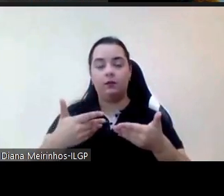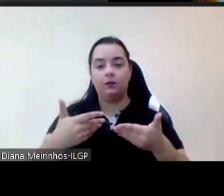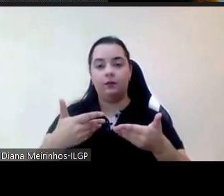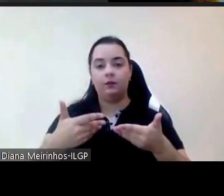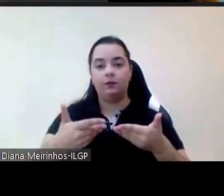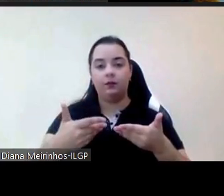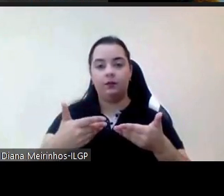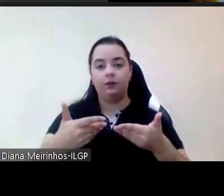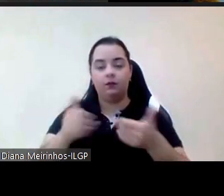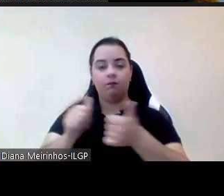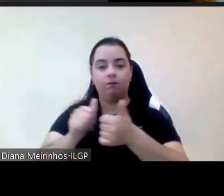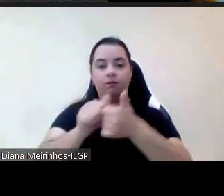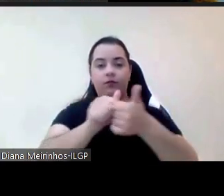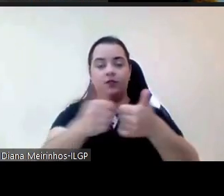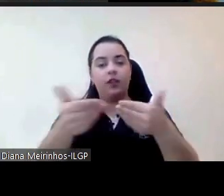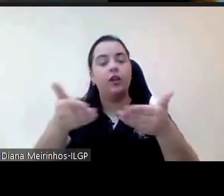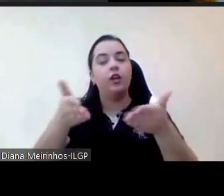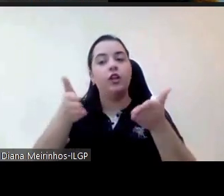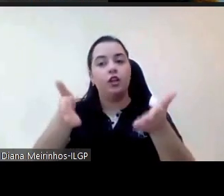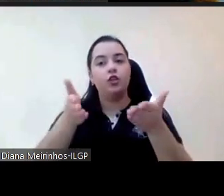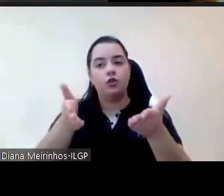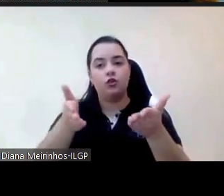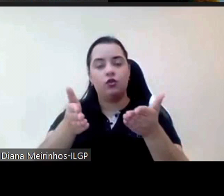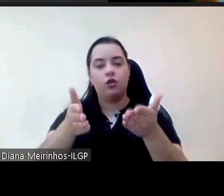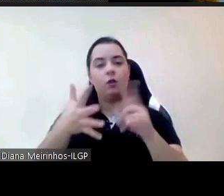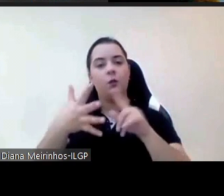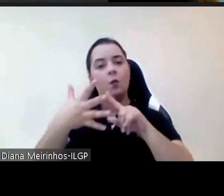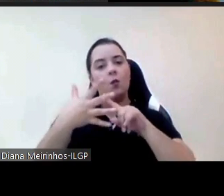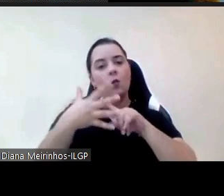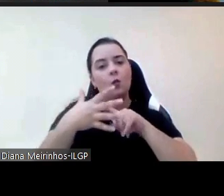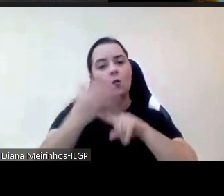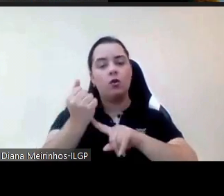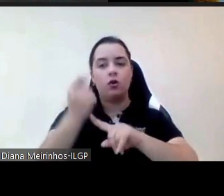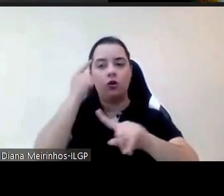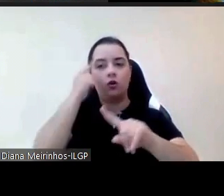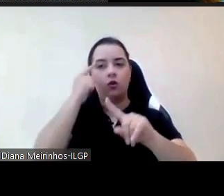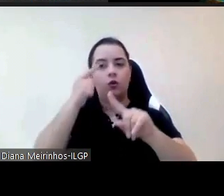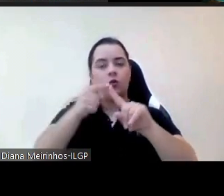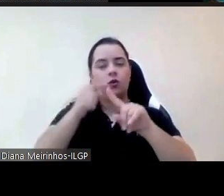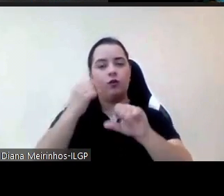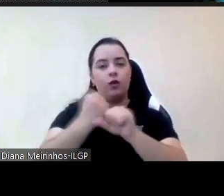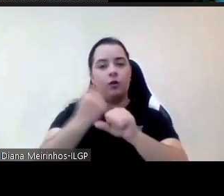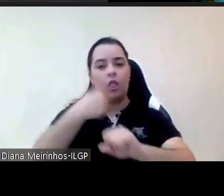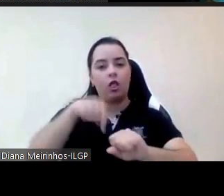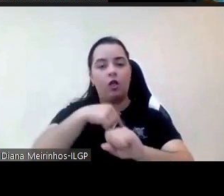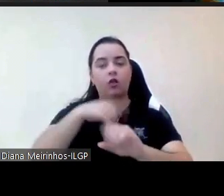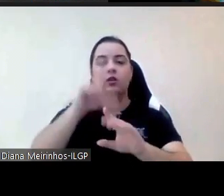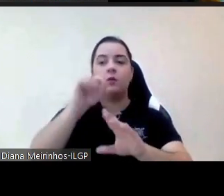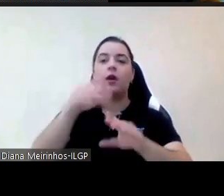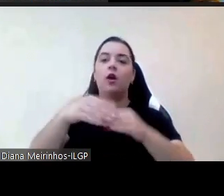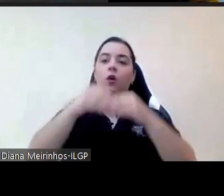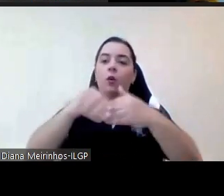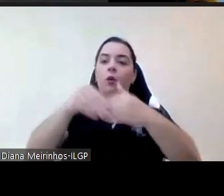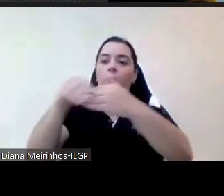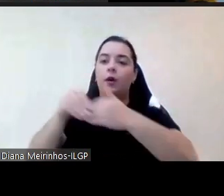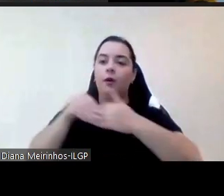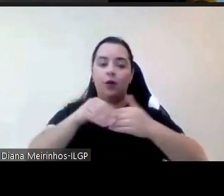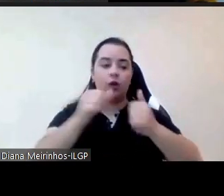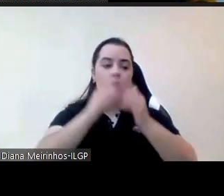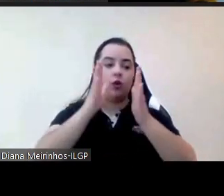nos ajudam também a cumprir melhor esta nossa função e cumprimento todos os formantes que não via desde a primeira sessão